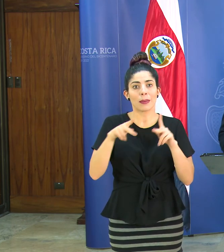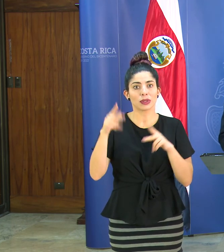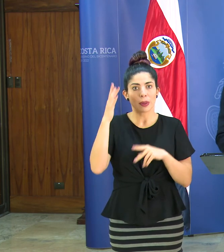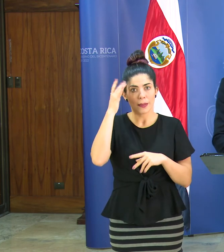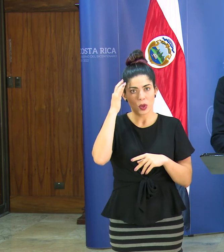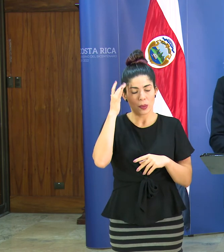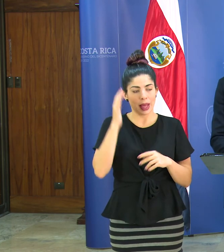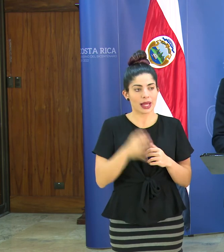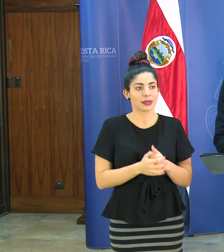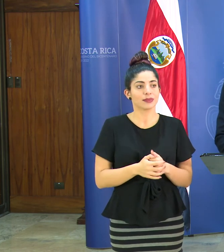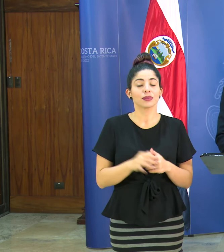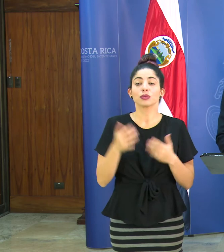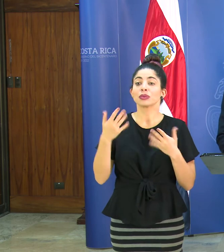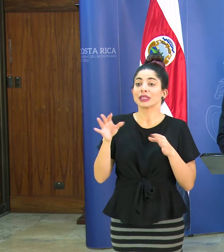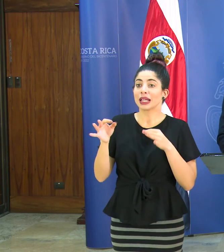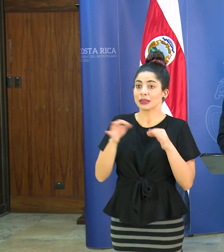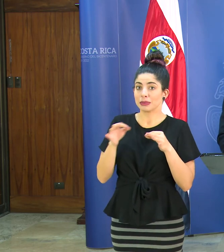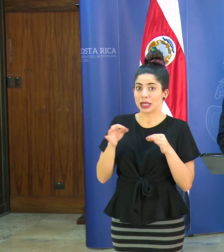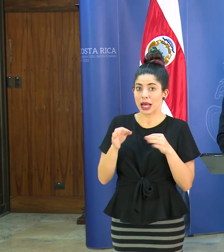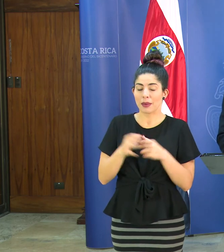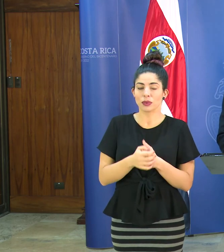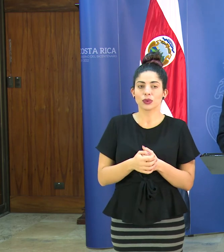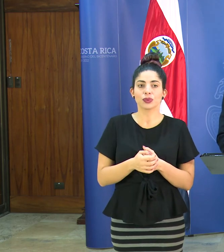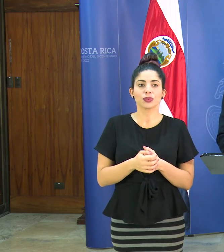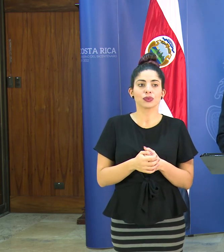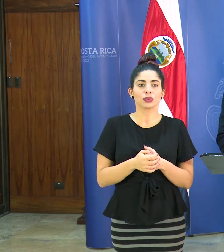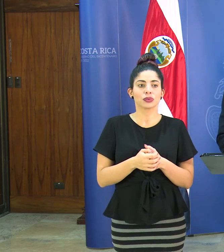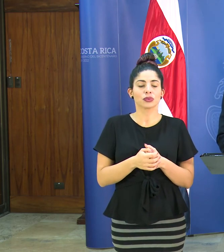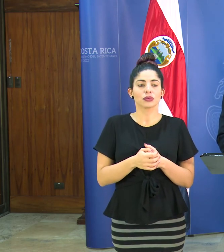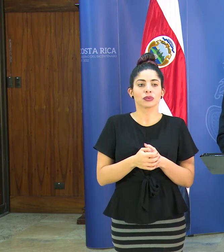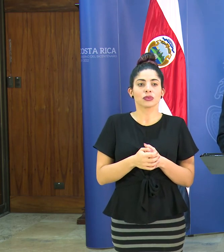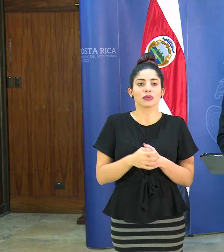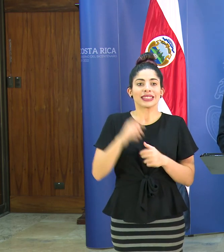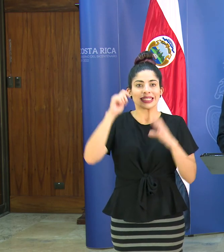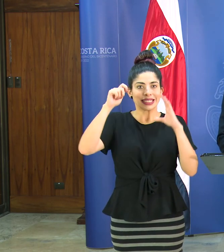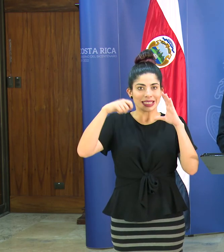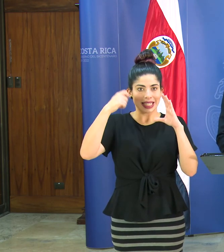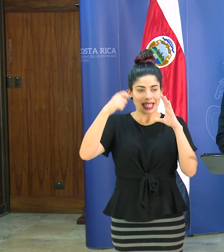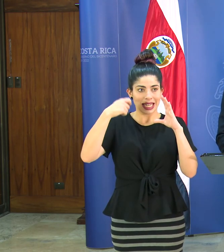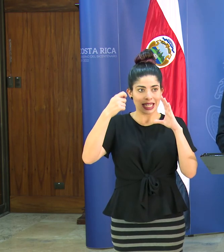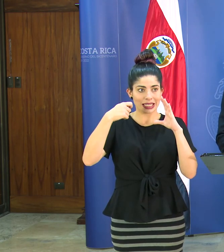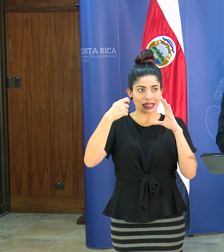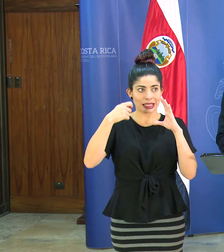básicamente como ya lo indicamos anteriormente cines